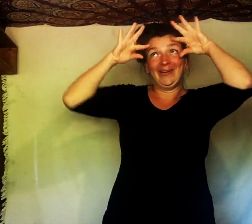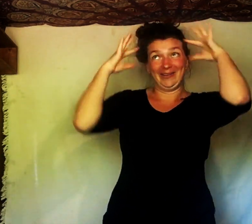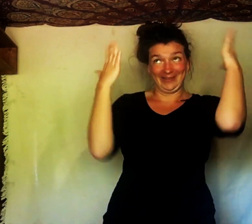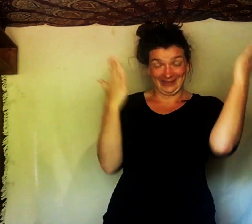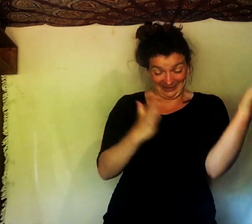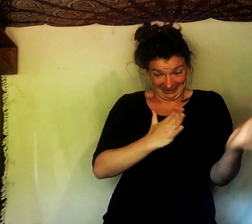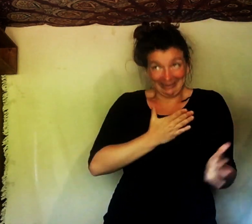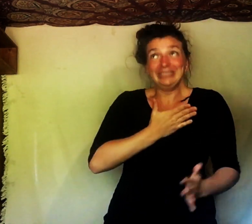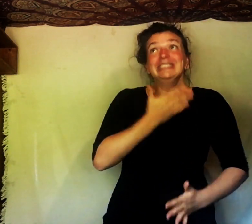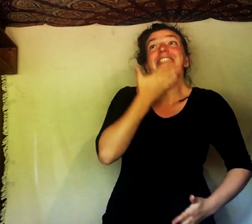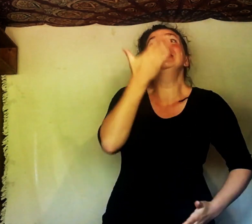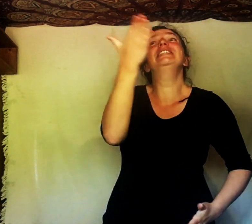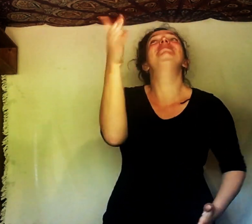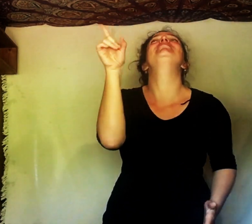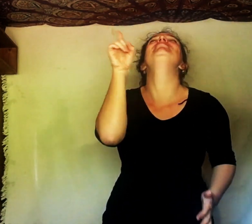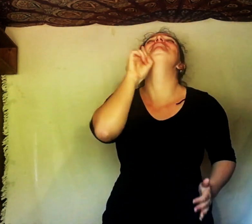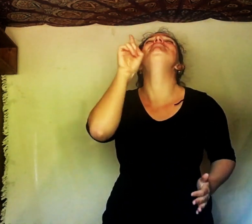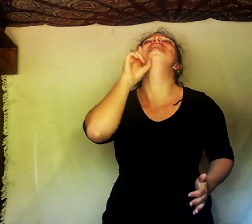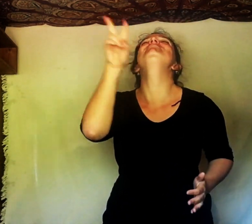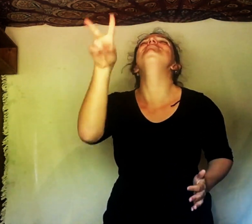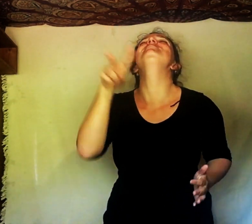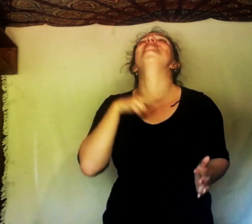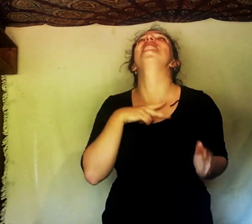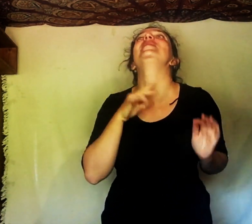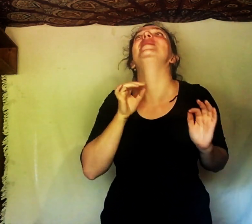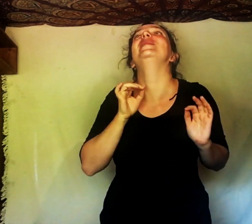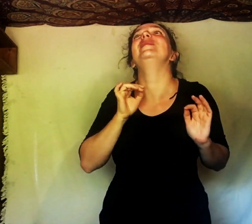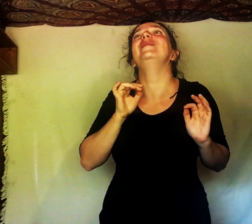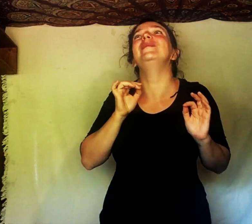« J'aime ma maman ! » dit Lou. !